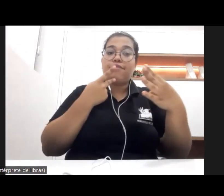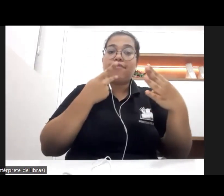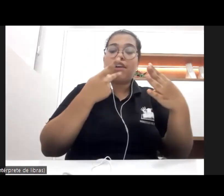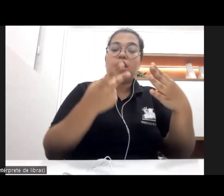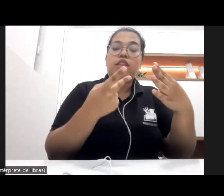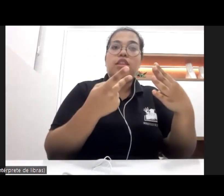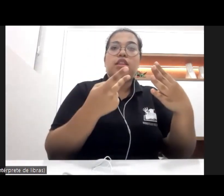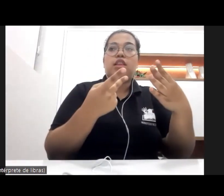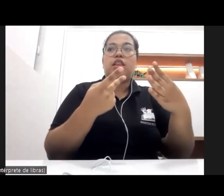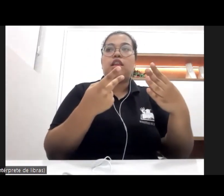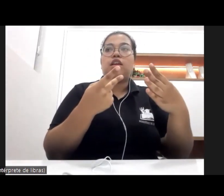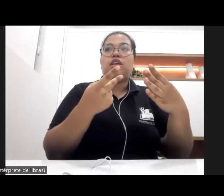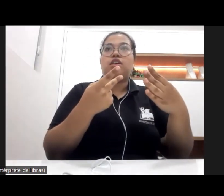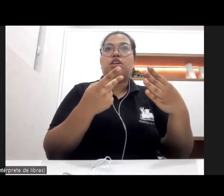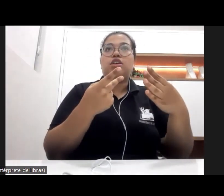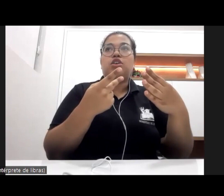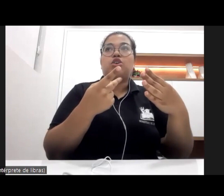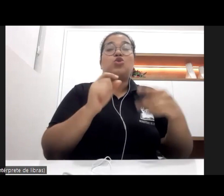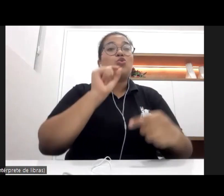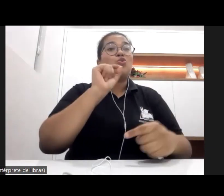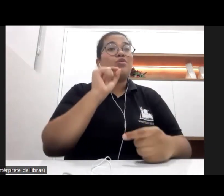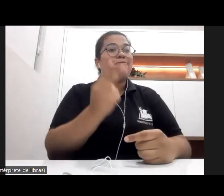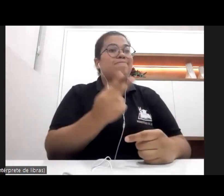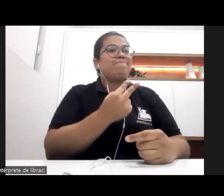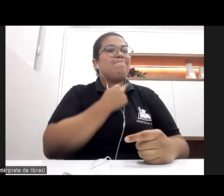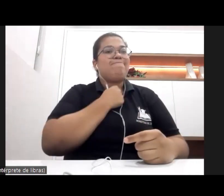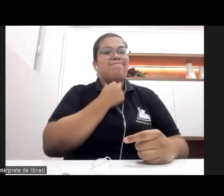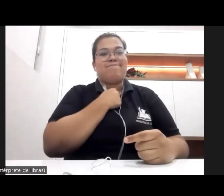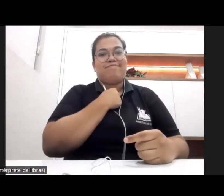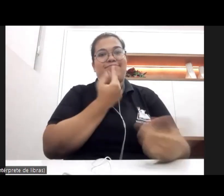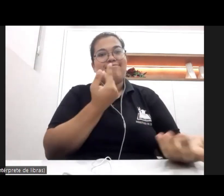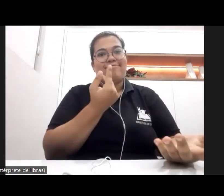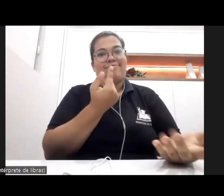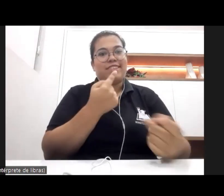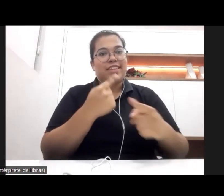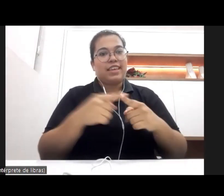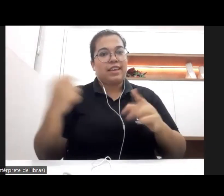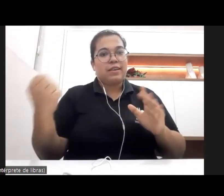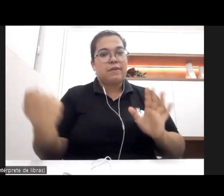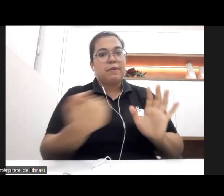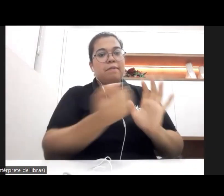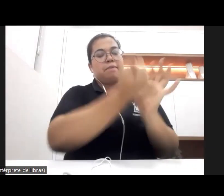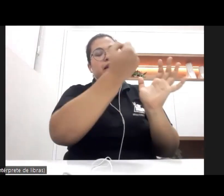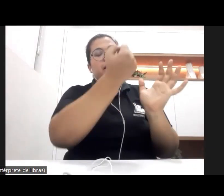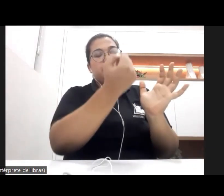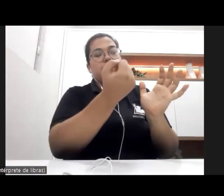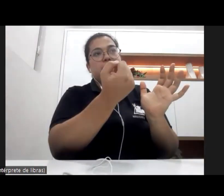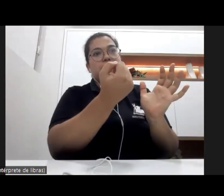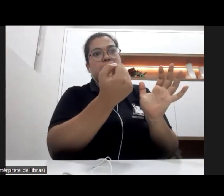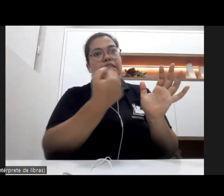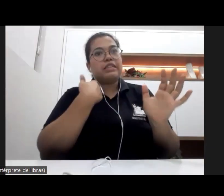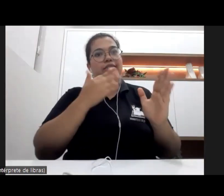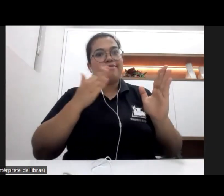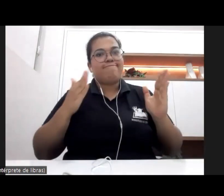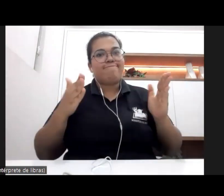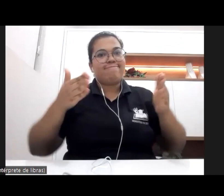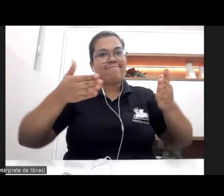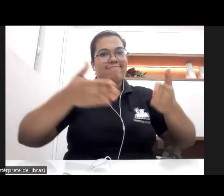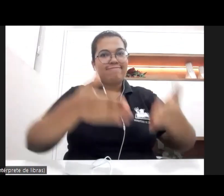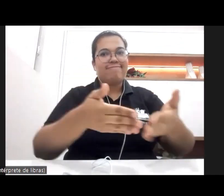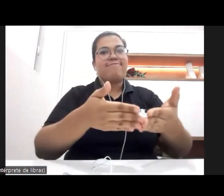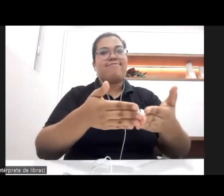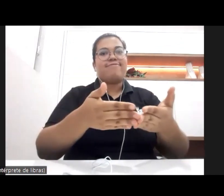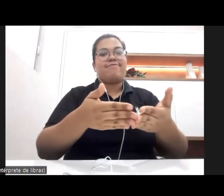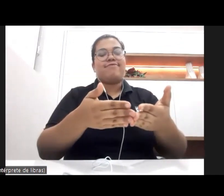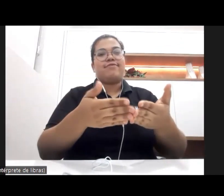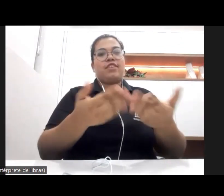requisições indevidas, que é uma marca, infelizmente, da nossa atuação em vários espaços e